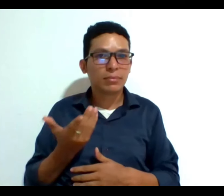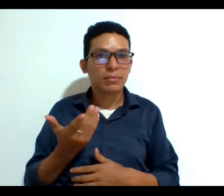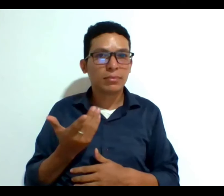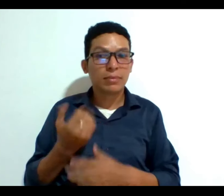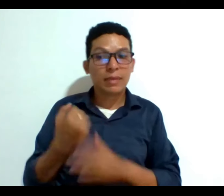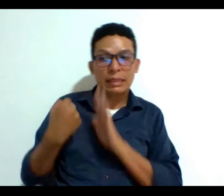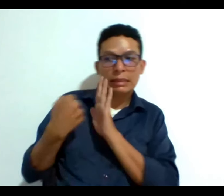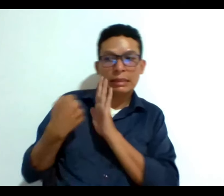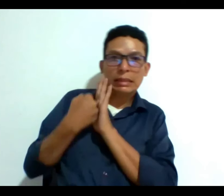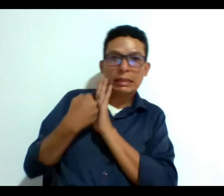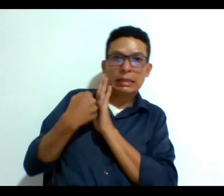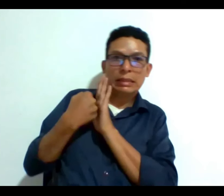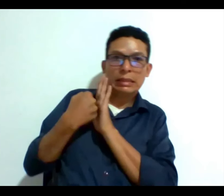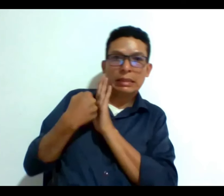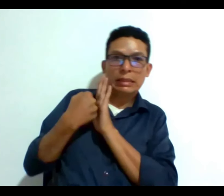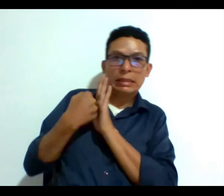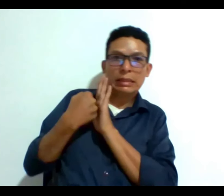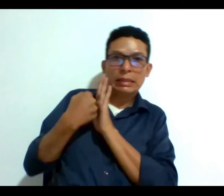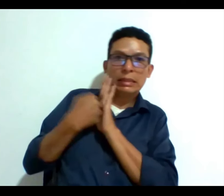externas